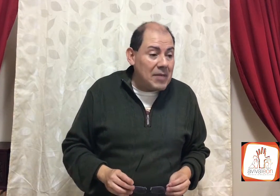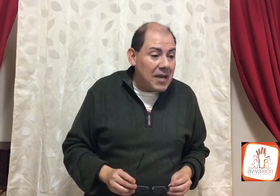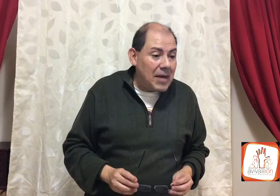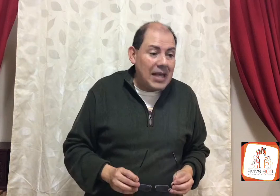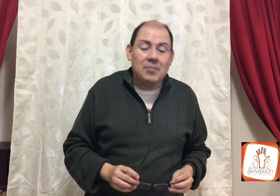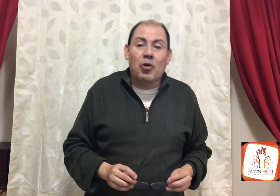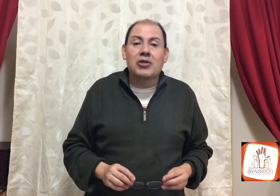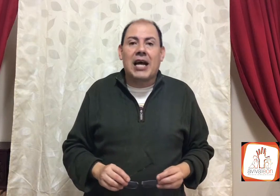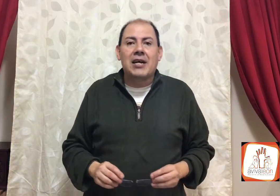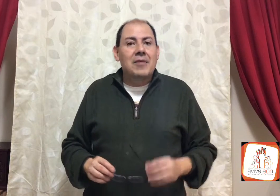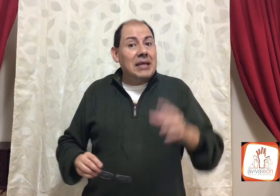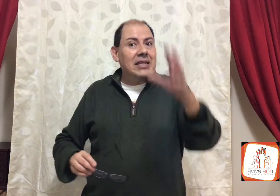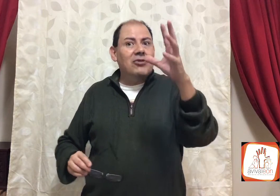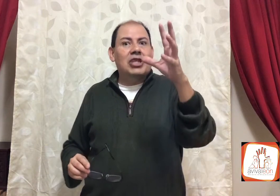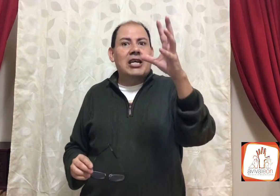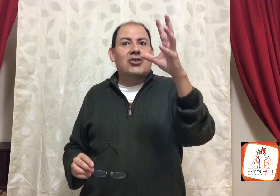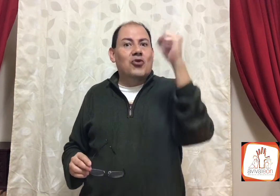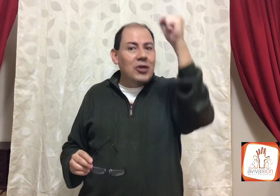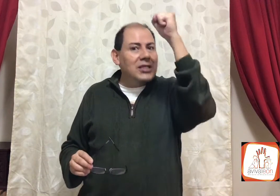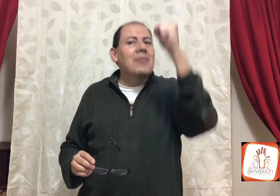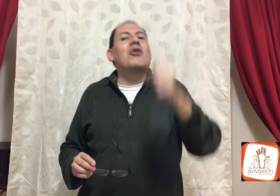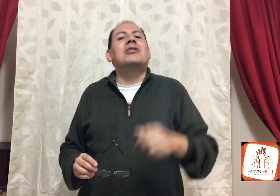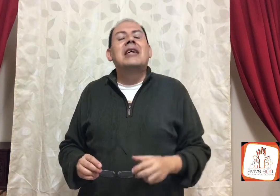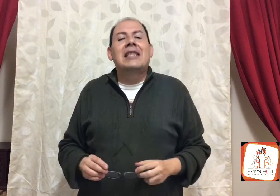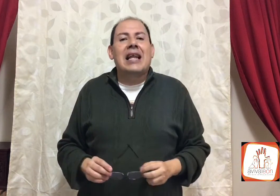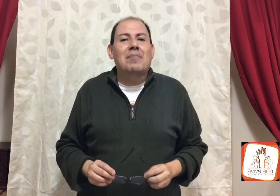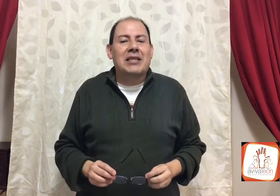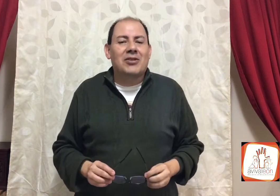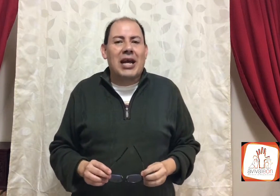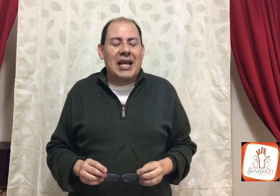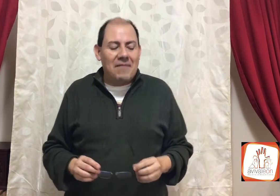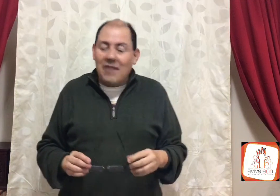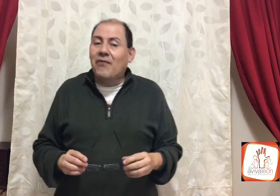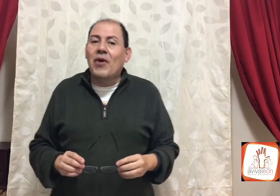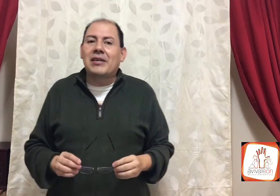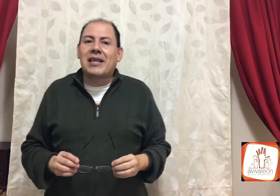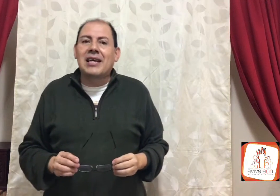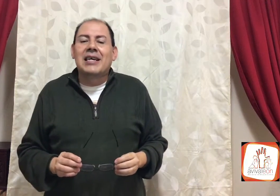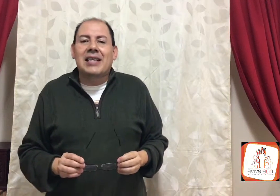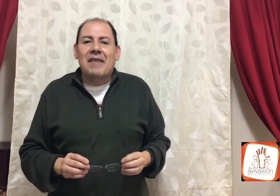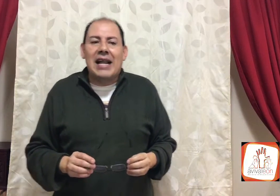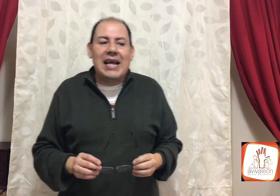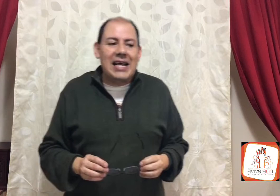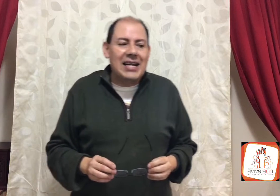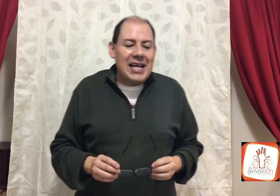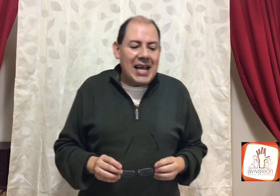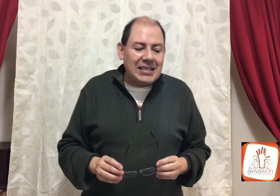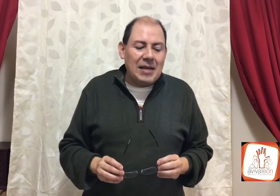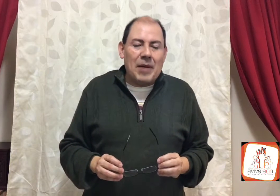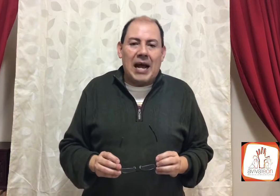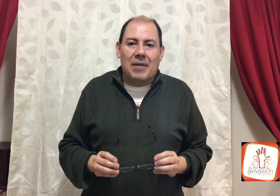mi amada esposa, vas a escuchar su dulce voz de la pastora que bien fuerte te va a leer esta palabra.